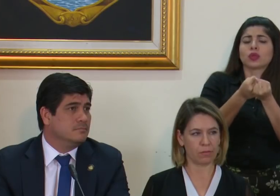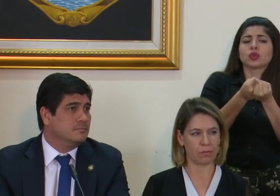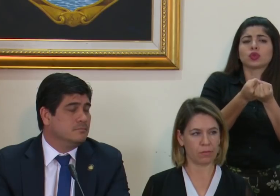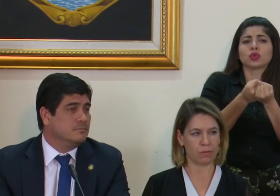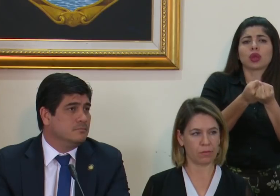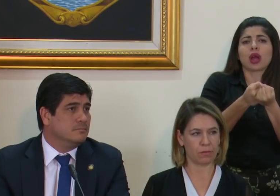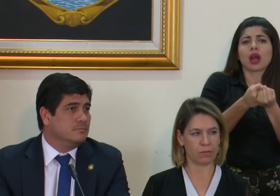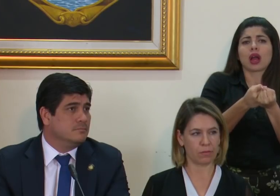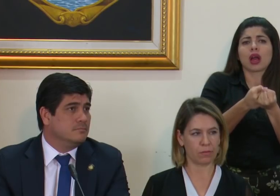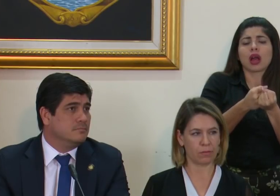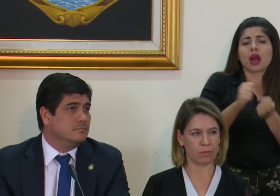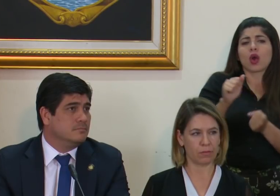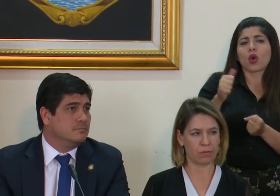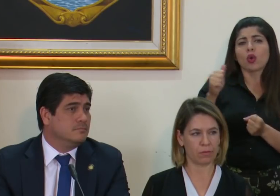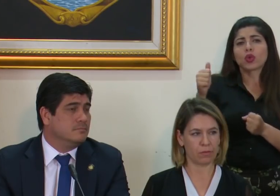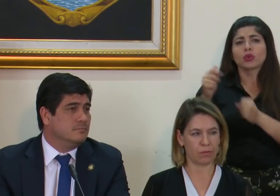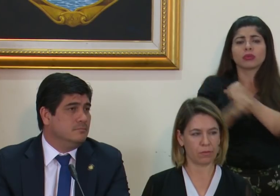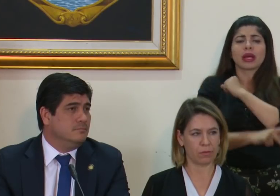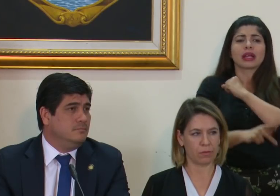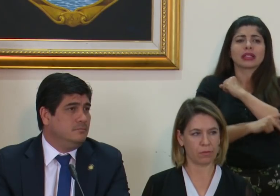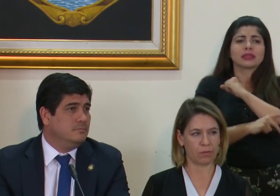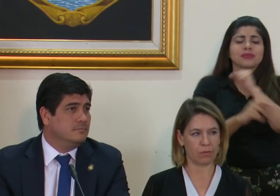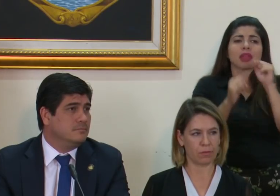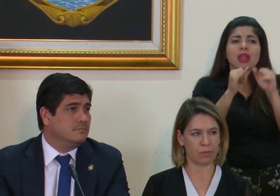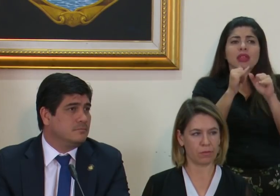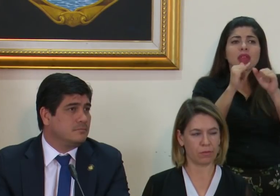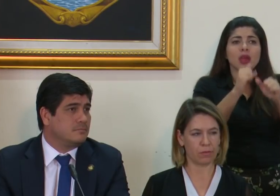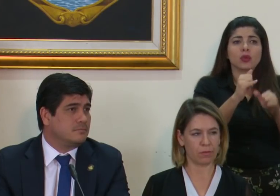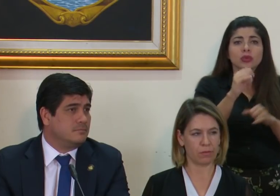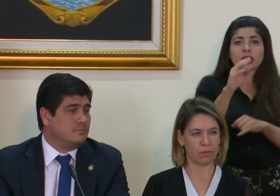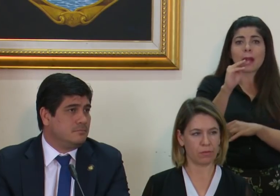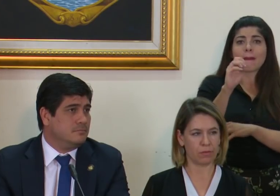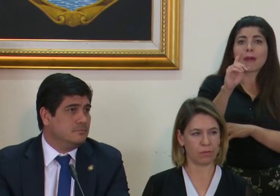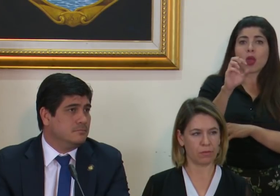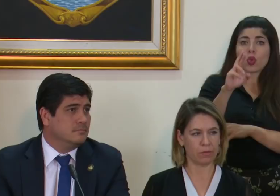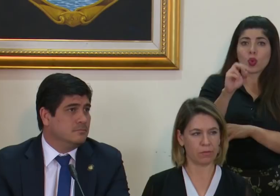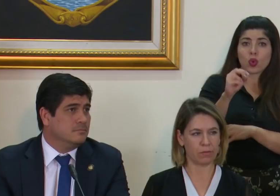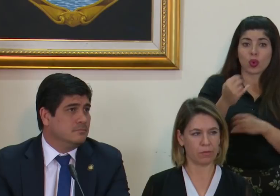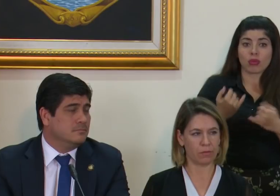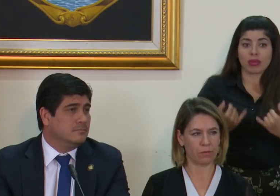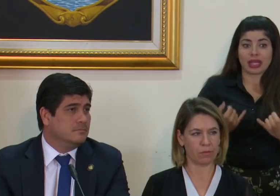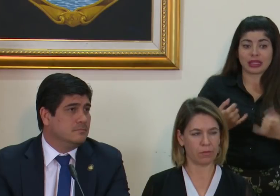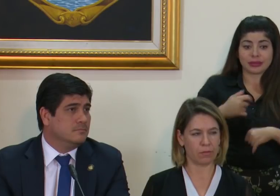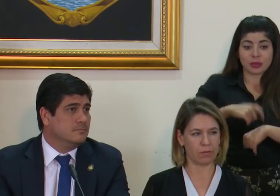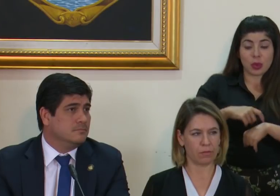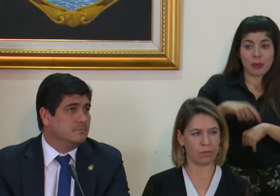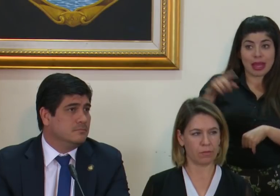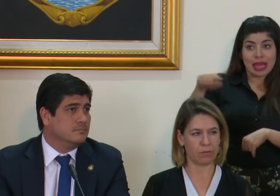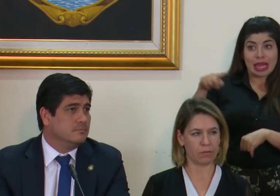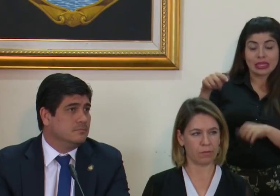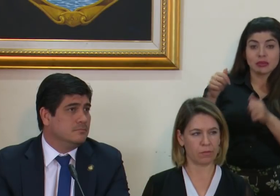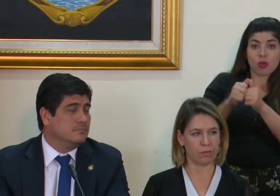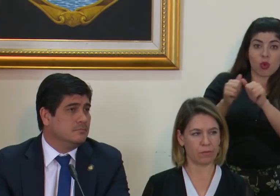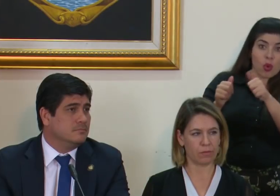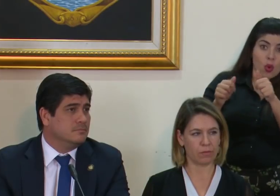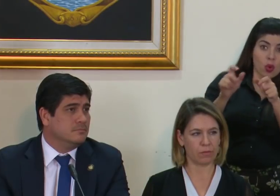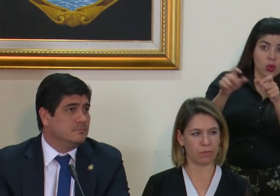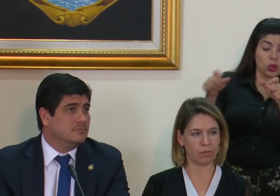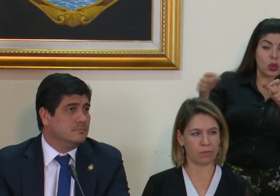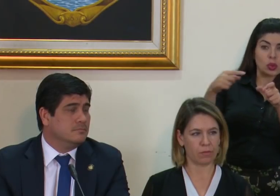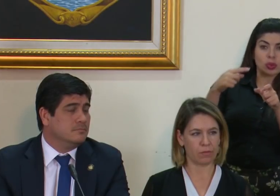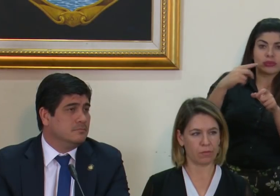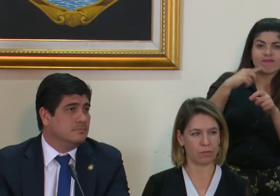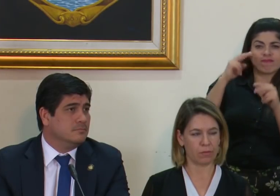a otros estados que denuncian precisamente a Maduro con base a un documento que él, junto con otros juristas, desarrolló